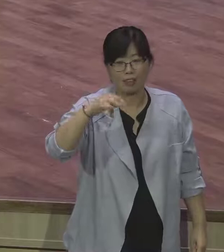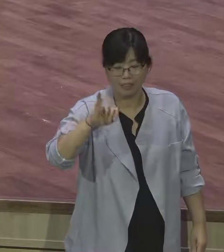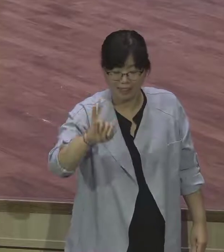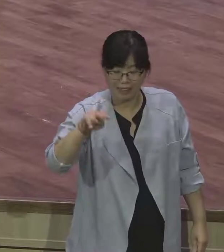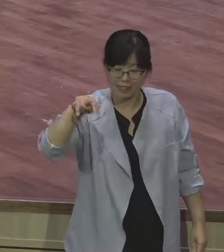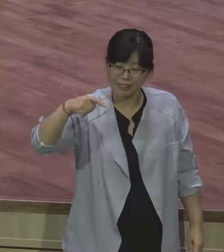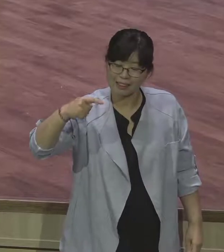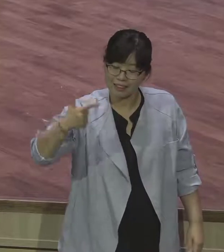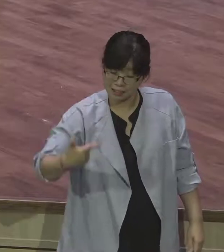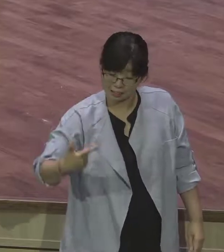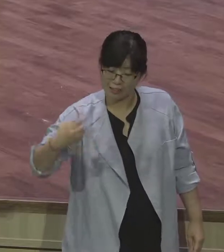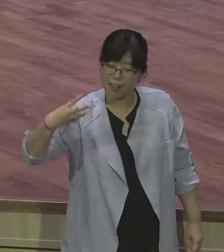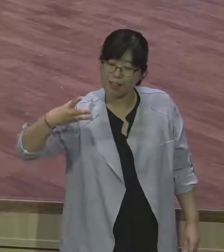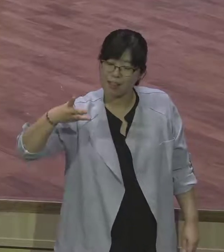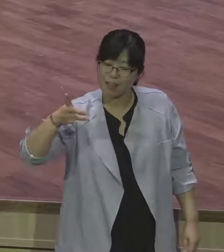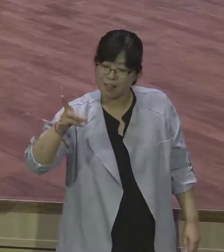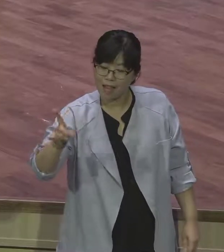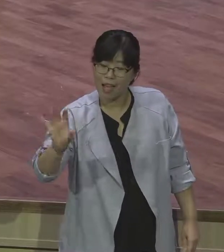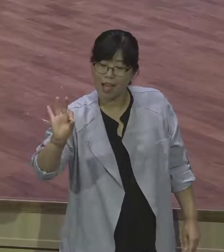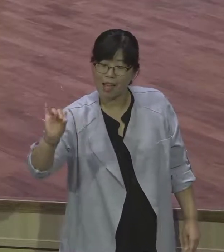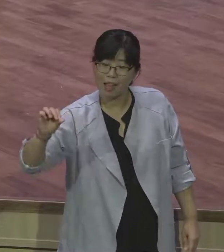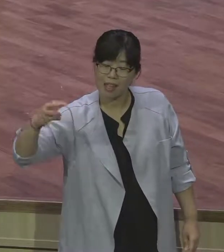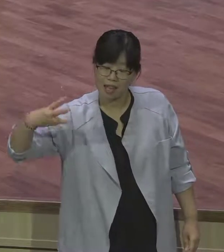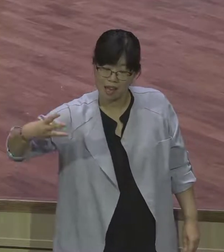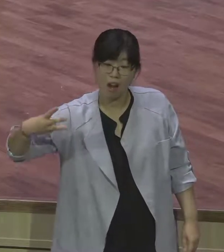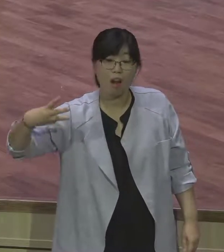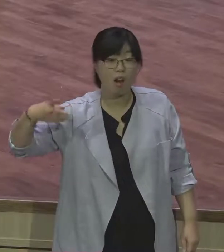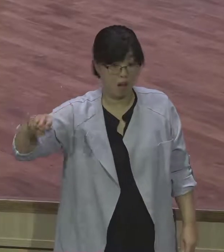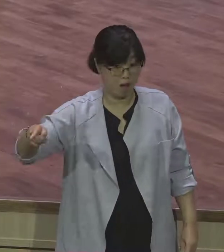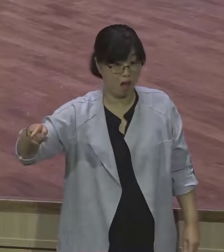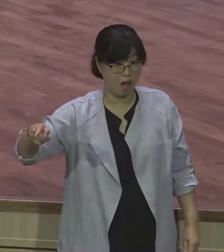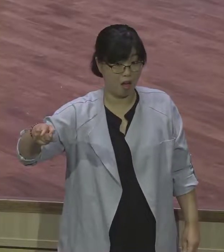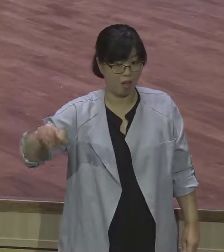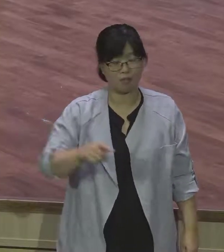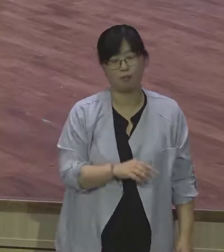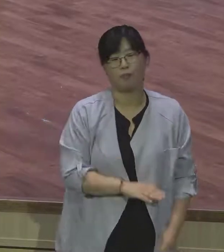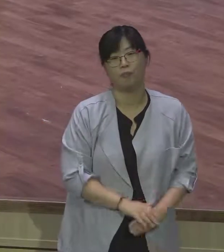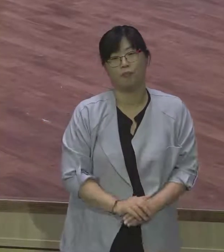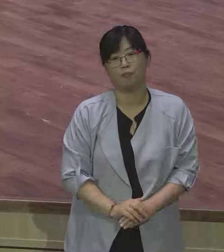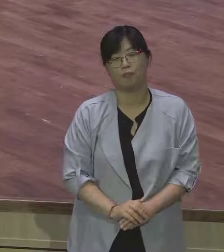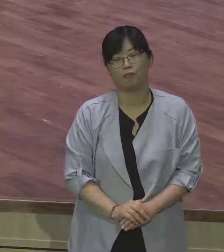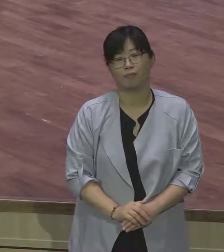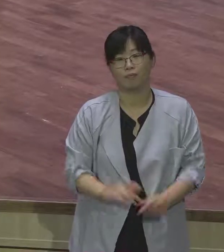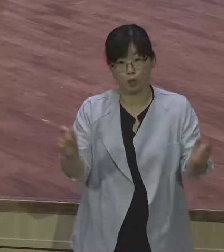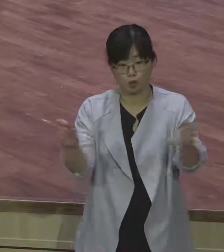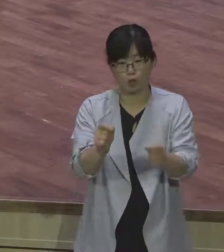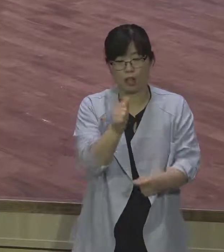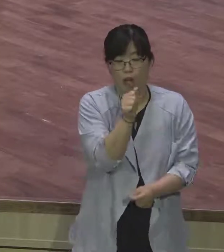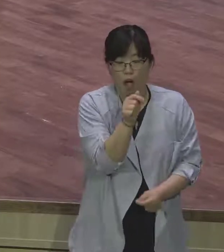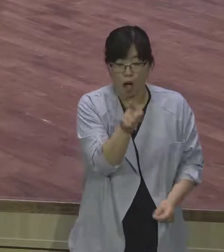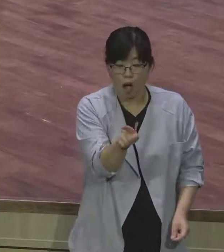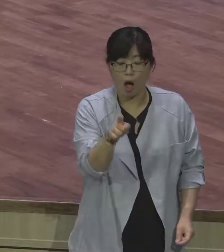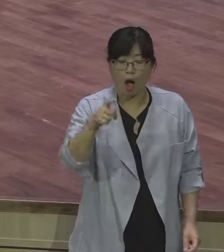불러지는 유일한 이름이 허드슨 테일러예요 이 성교사의 삶은 수많은 고난의